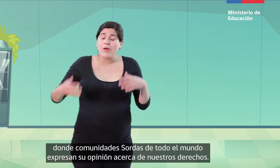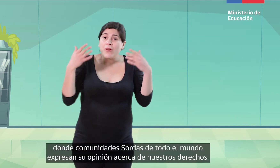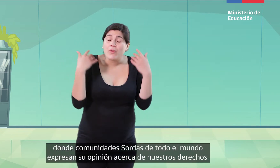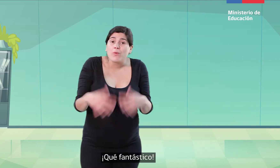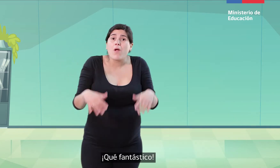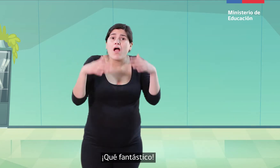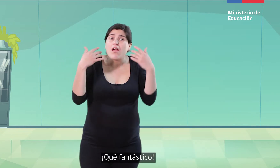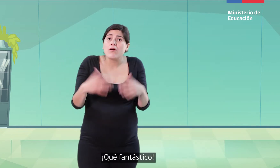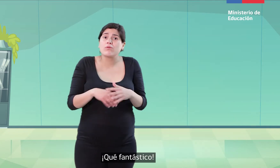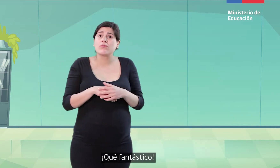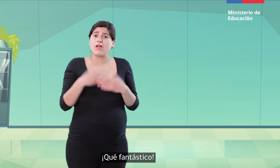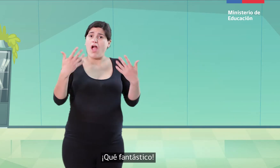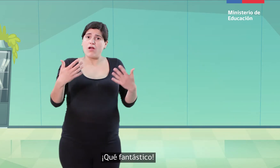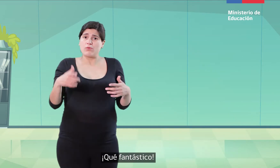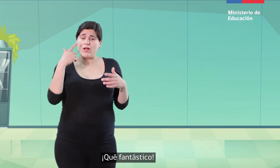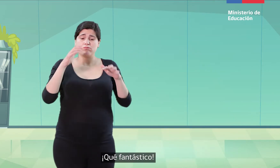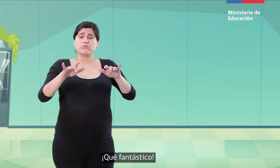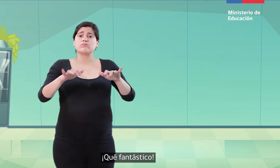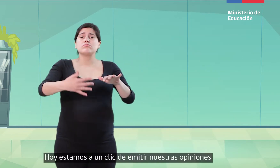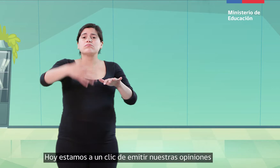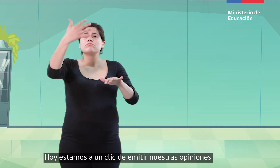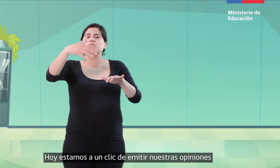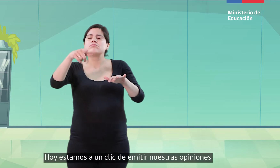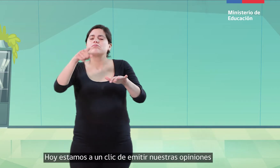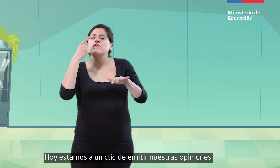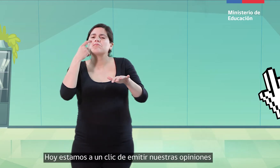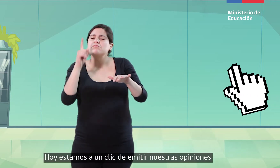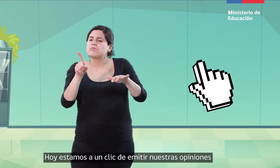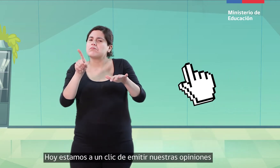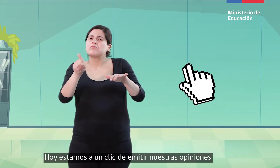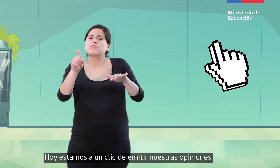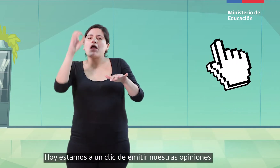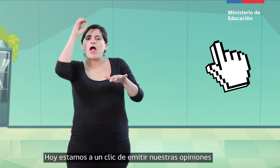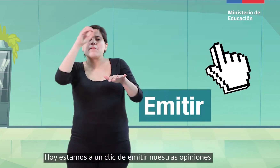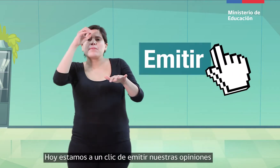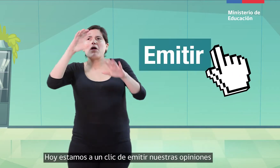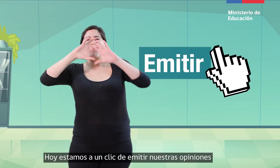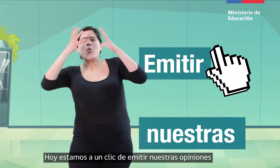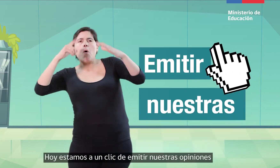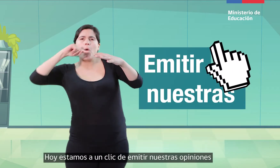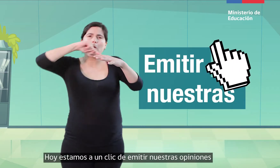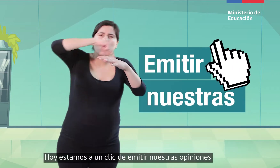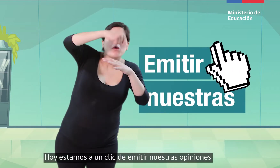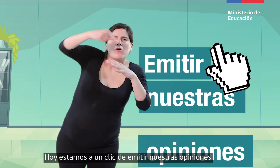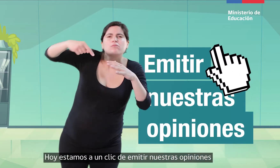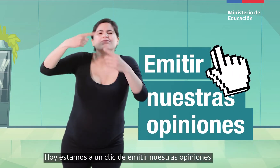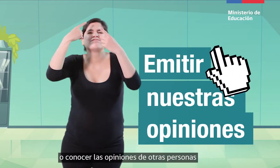¡Qué fantástico! Hoy estamos a un clic de emitir nuestras opiniones o